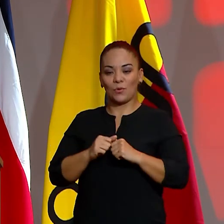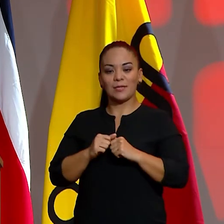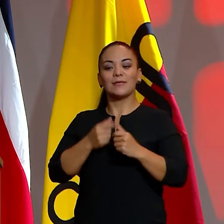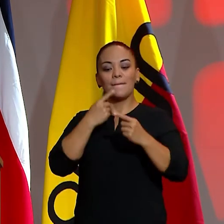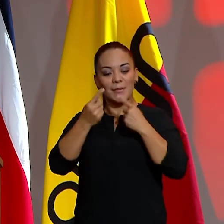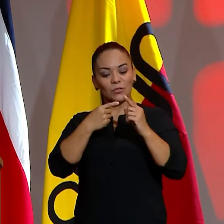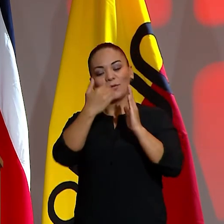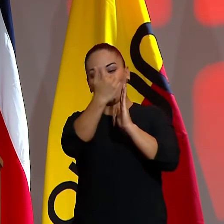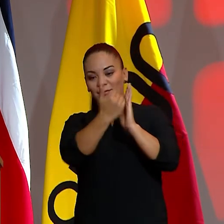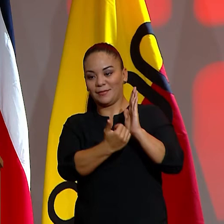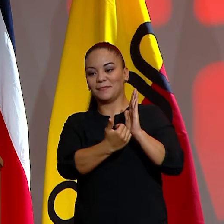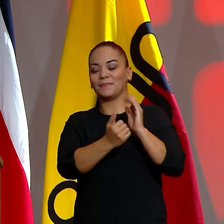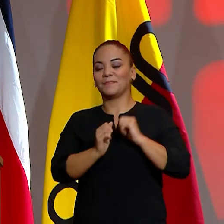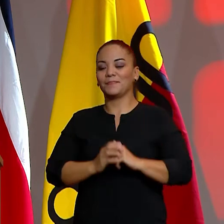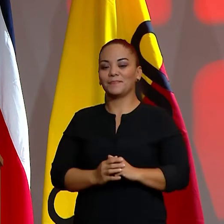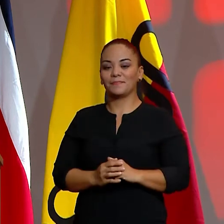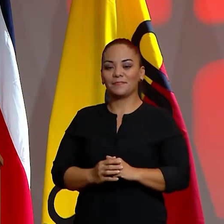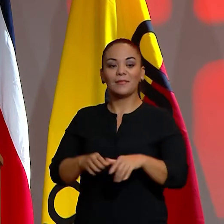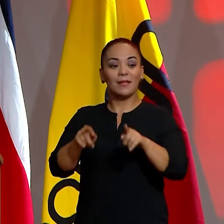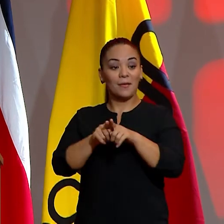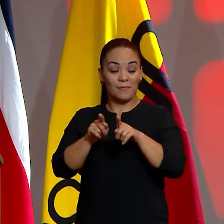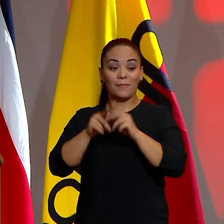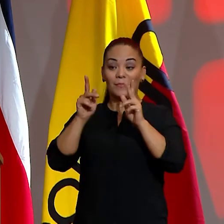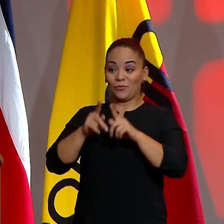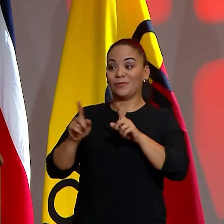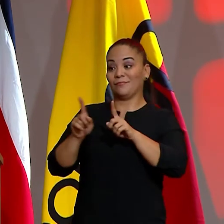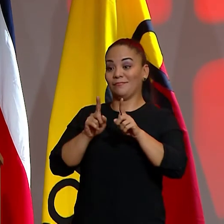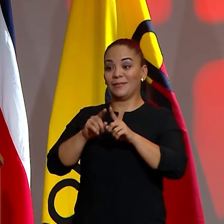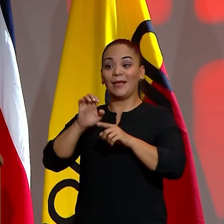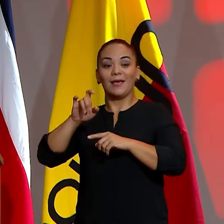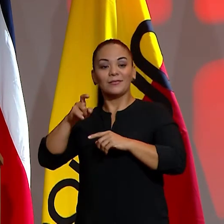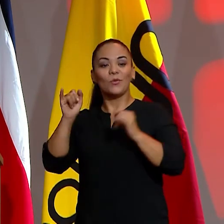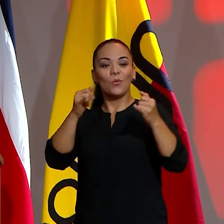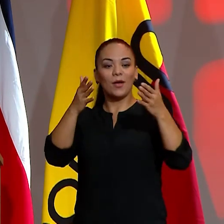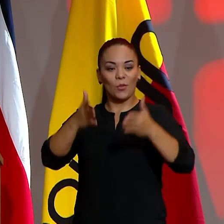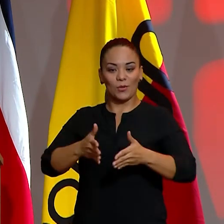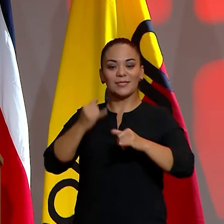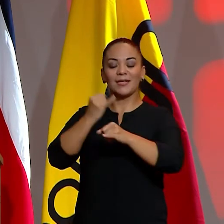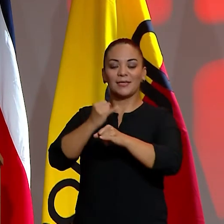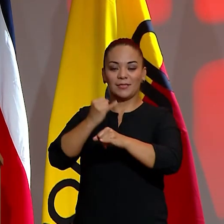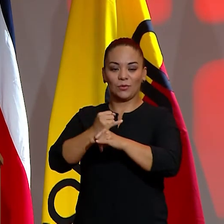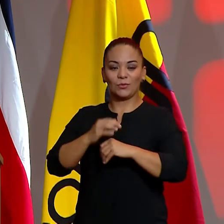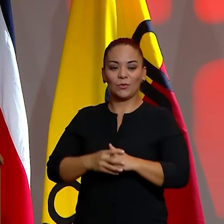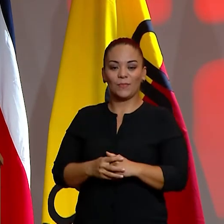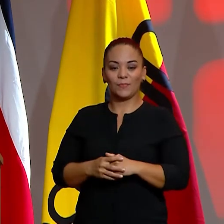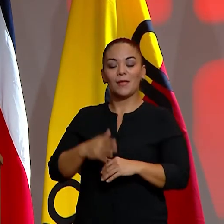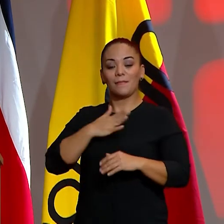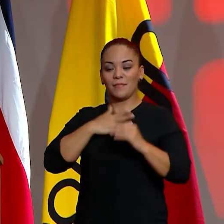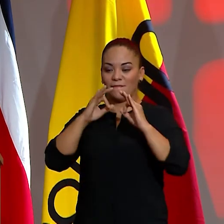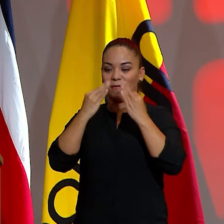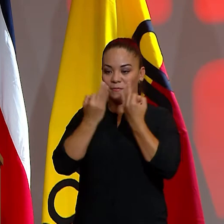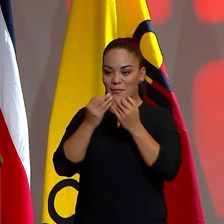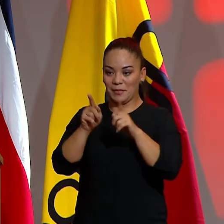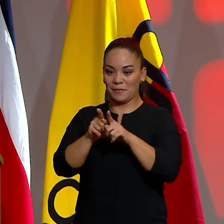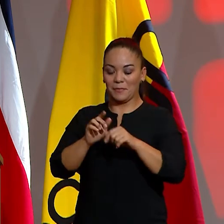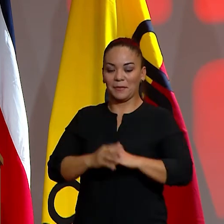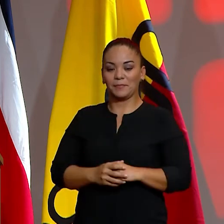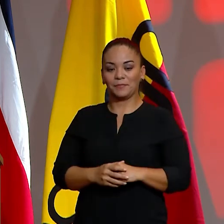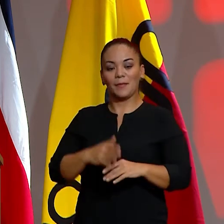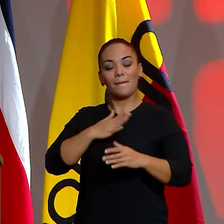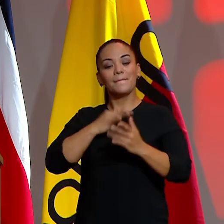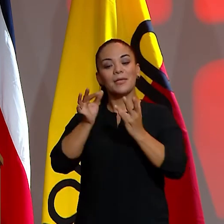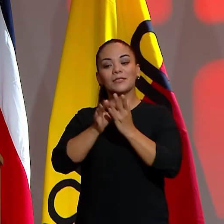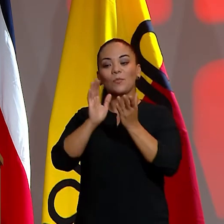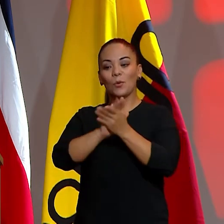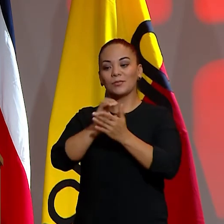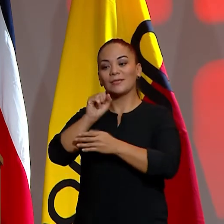mencionadas en los créditos, entre ellos allegados a muchos jugadores de la institución y a mi familia. A mi